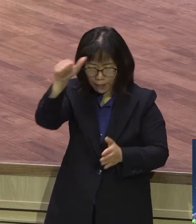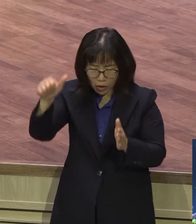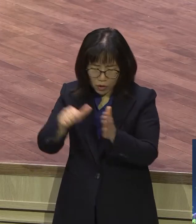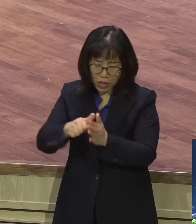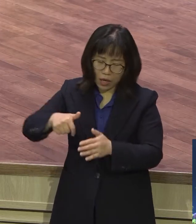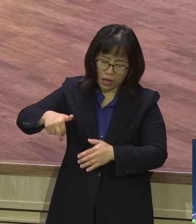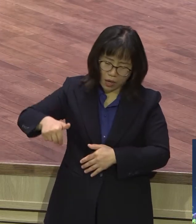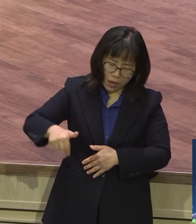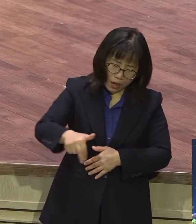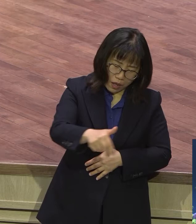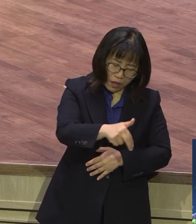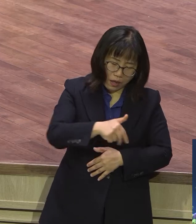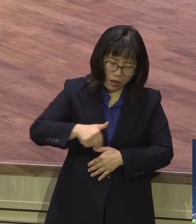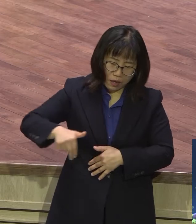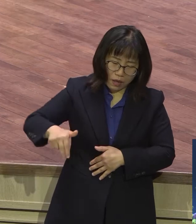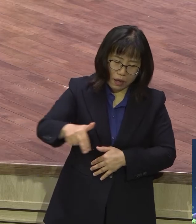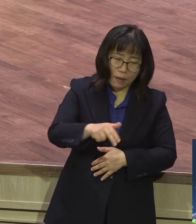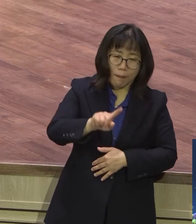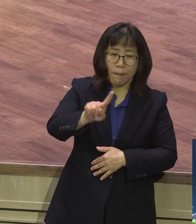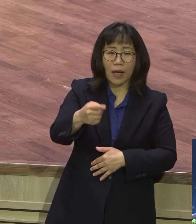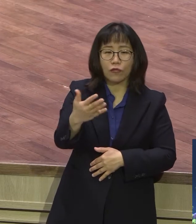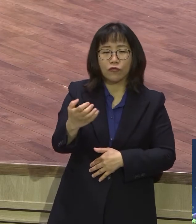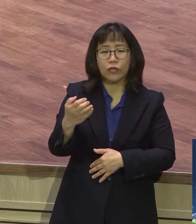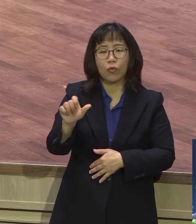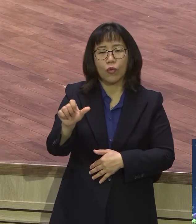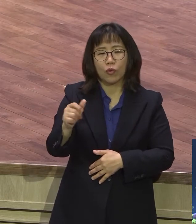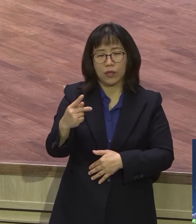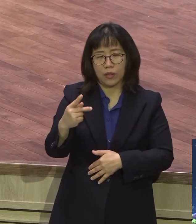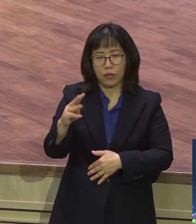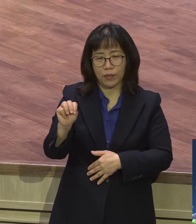갈릴리 예루살렘 사마리아 갈릴리 예루살렘 왔다 갔다 끝 3년